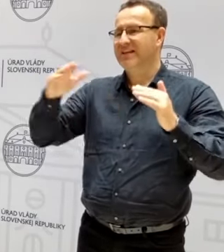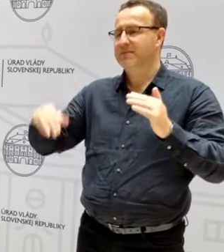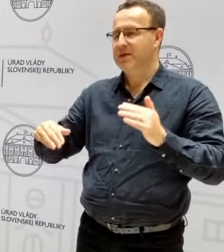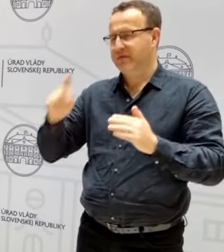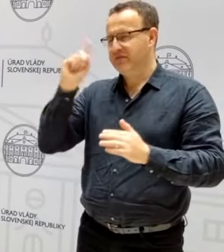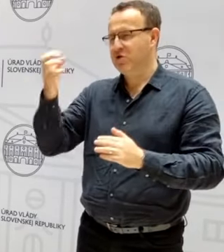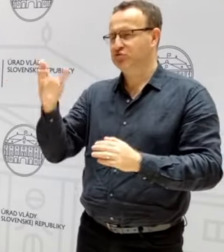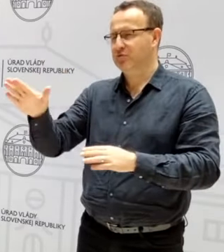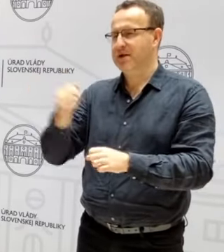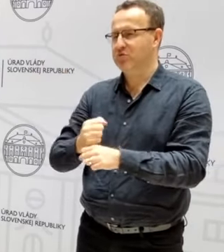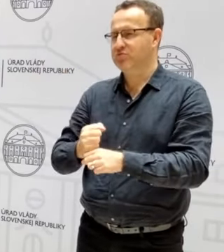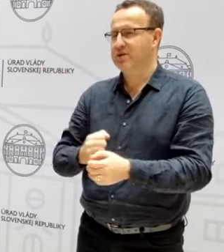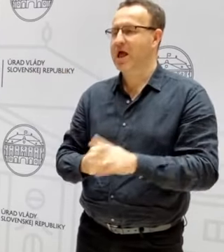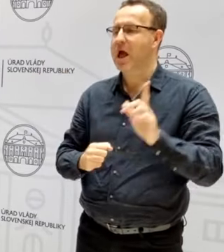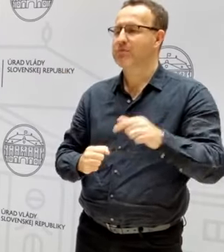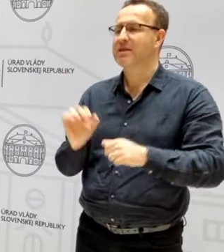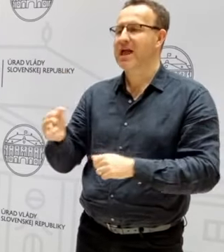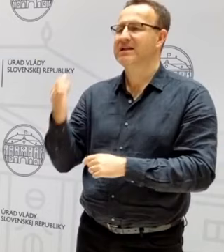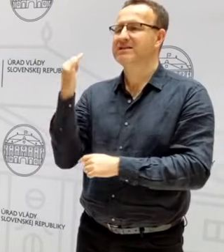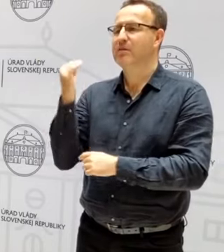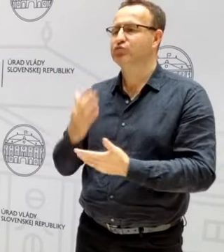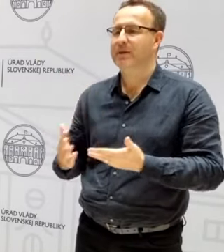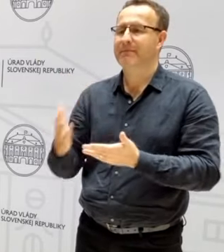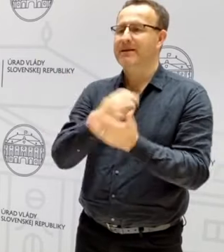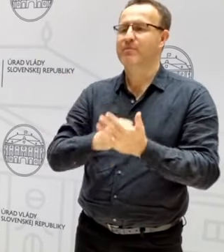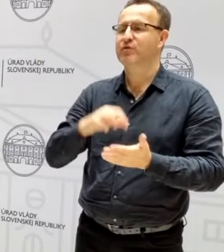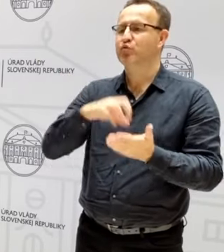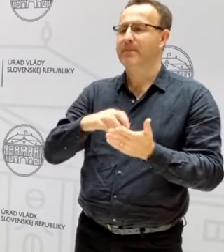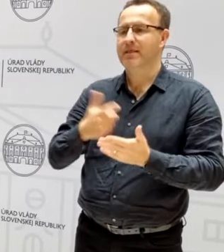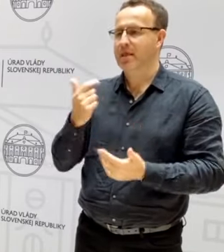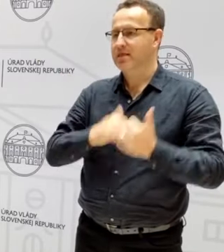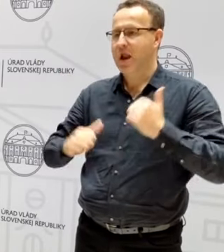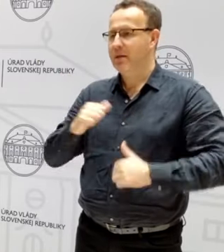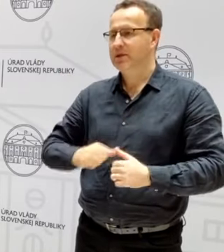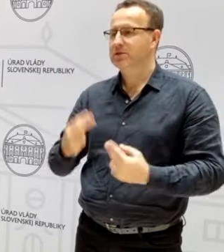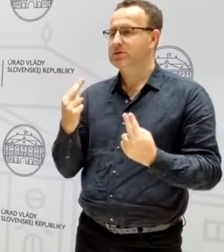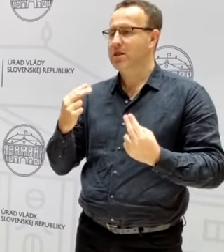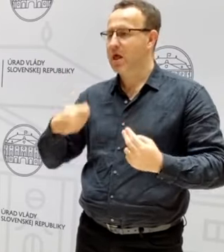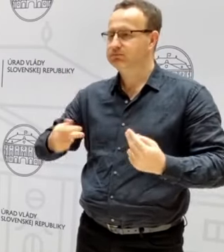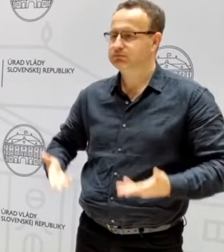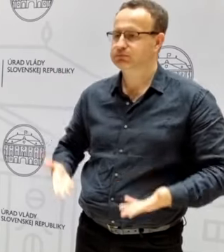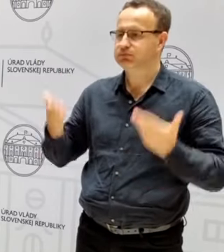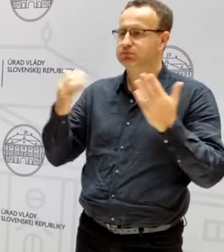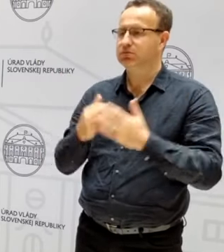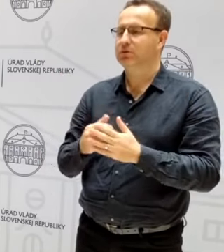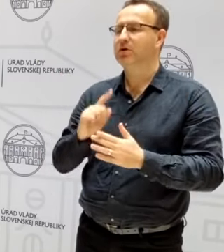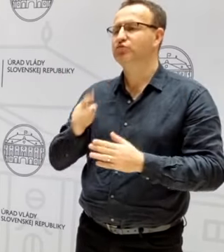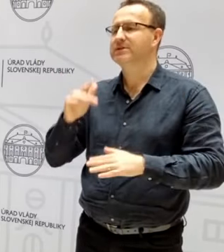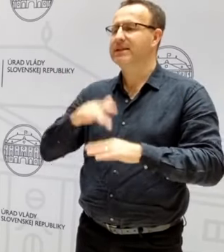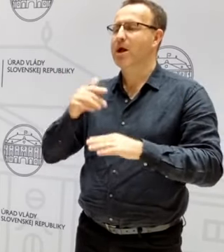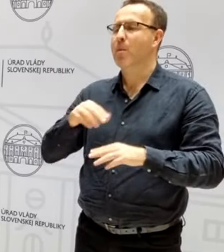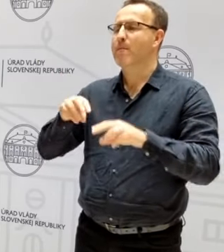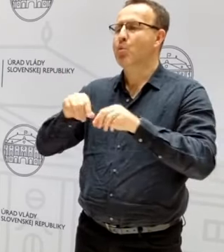poradí, ale aby tie najslabšie príjmové skupiny netrpeli. Čo sa týka múky, tak